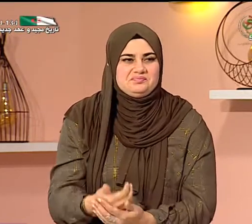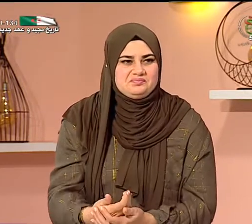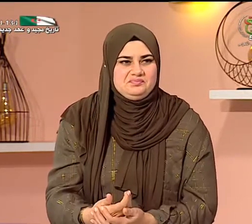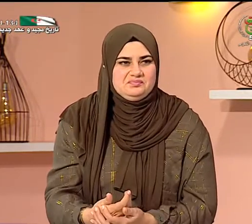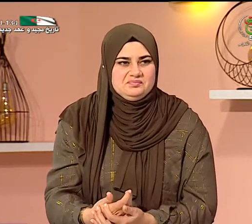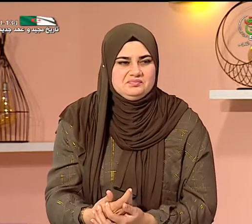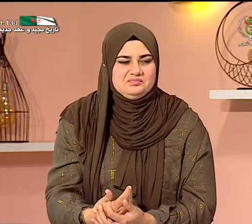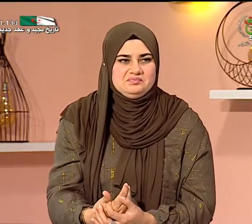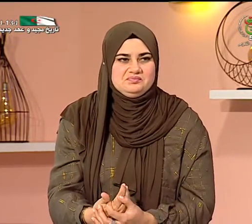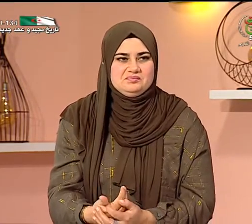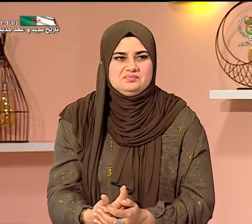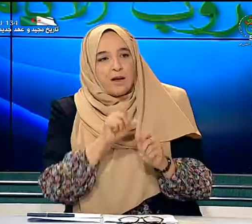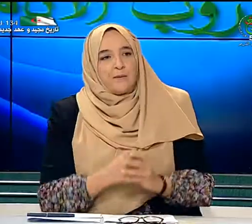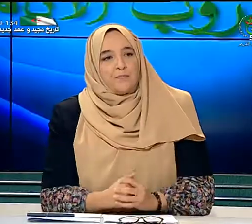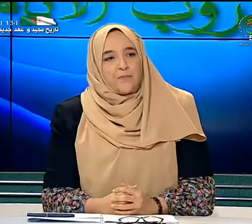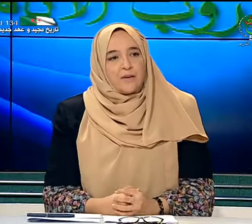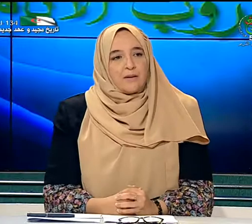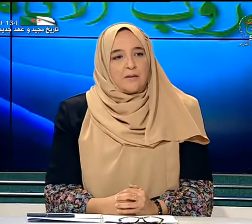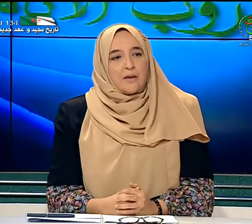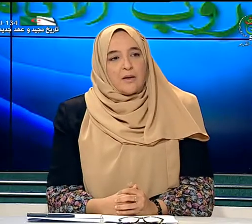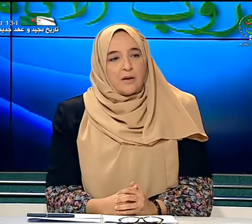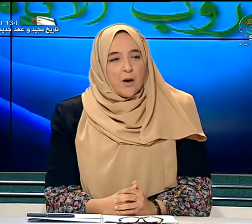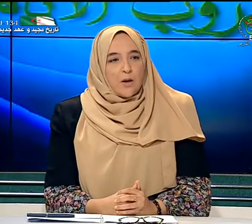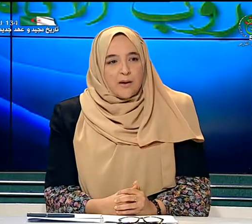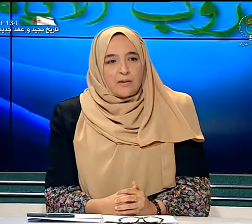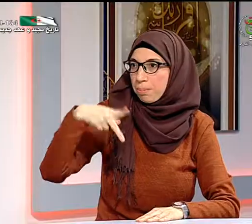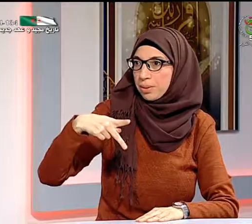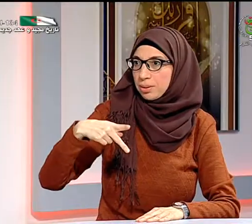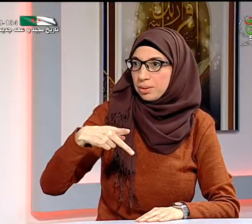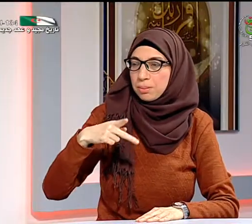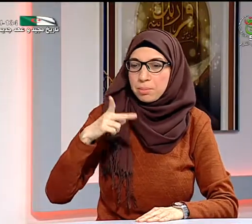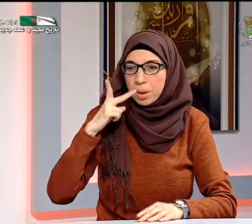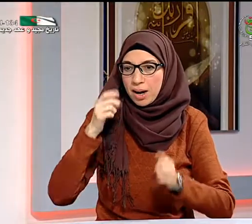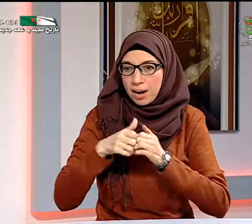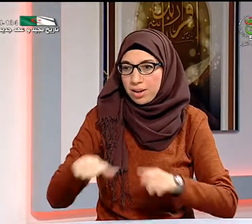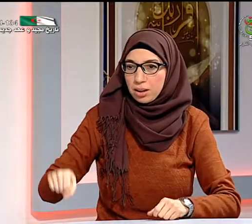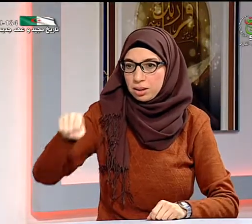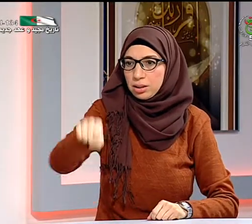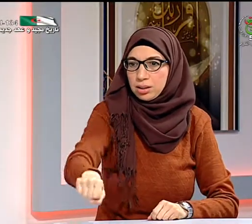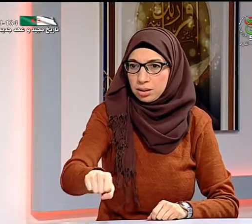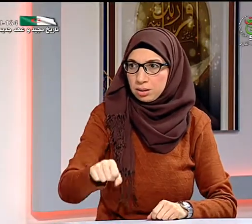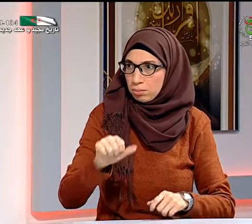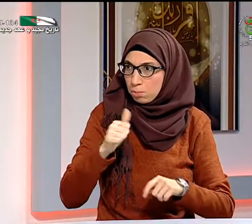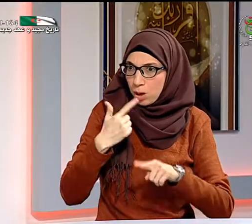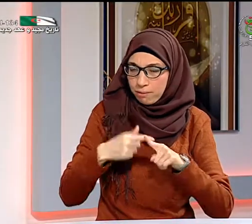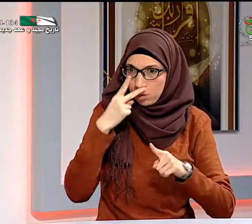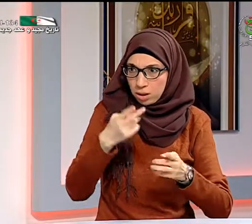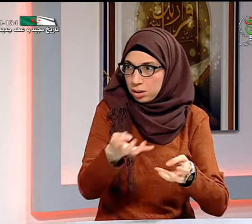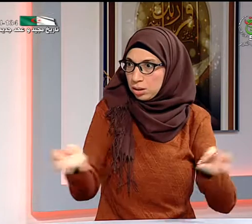نعم نفس السؤال أول مرة التحقت بالمدرسة أوصلني أبي رحمه الله